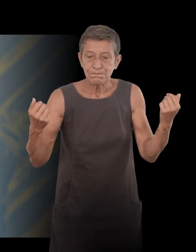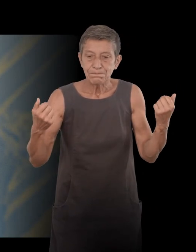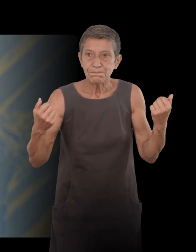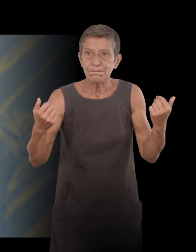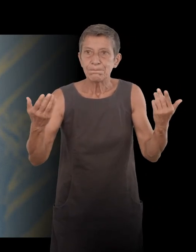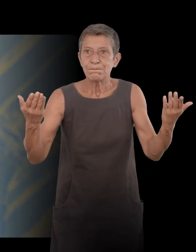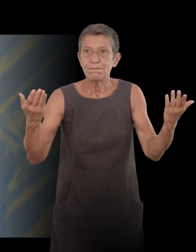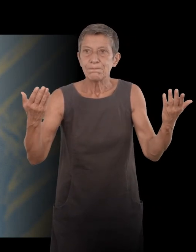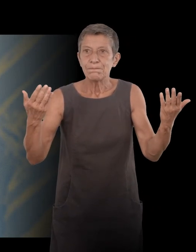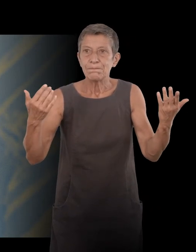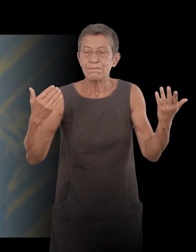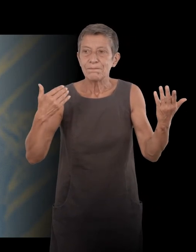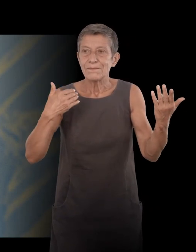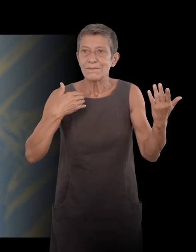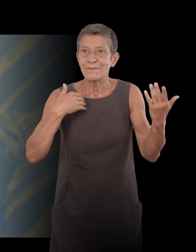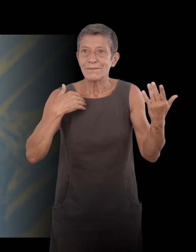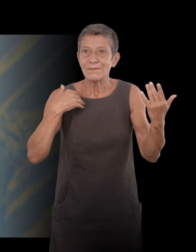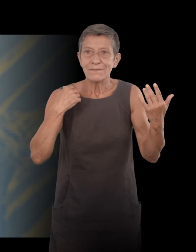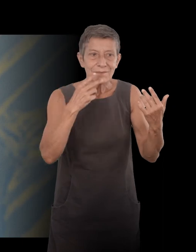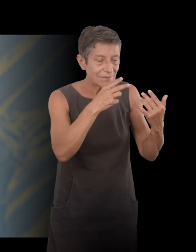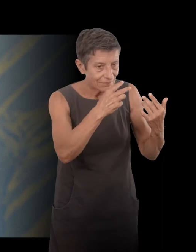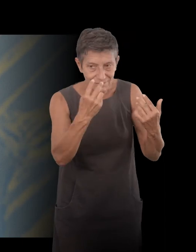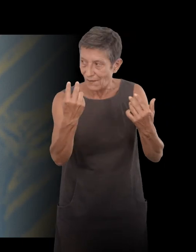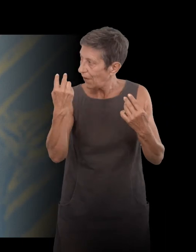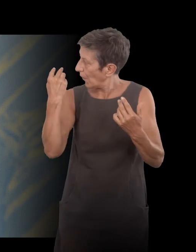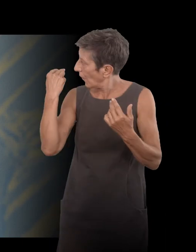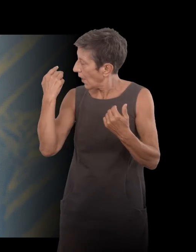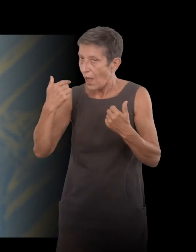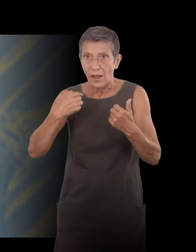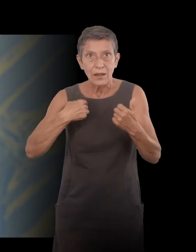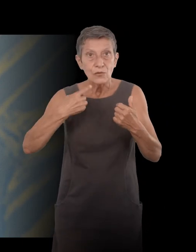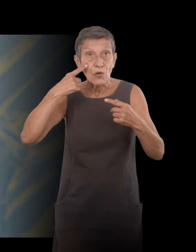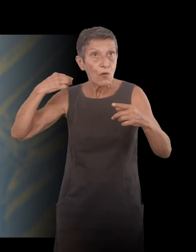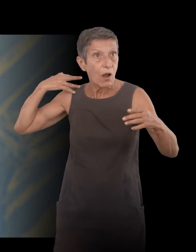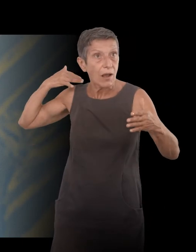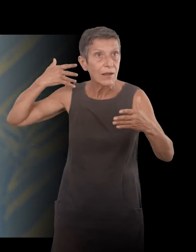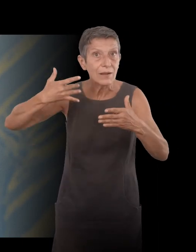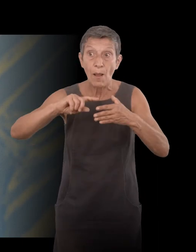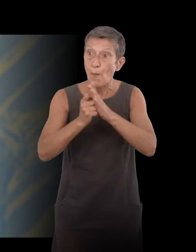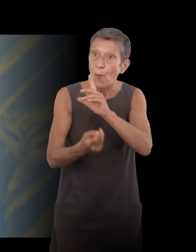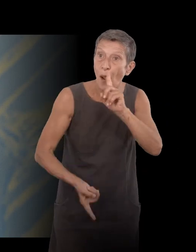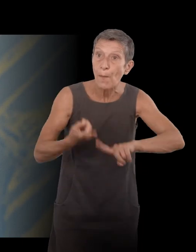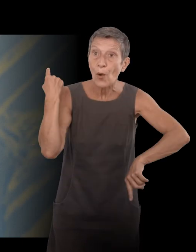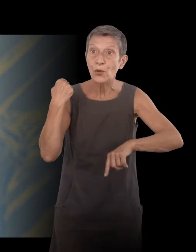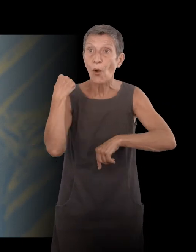Je vois les moments qui m'ont... Qui ont été importants pour moi. Les visages, les films, les livres,